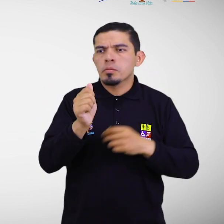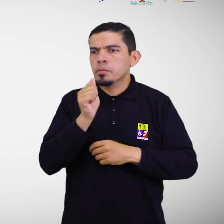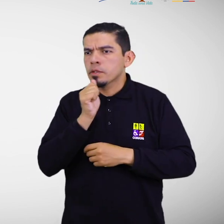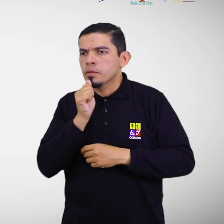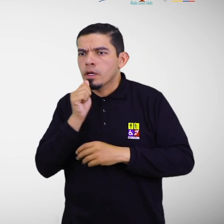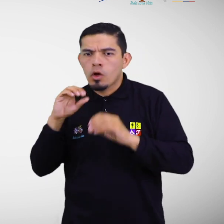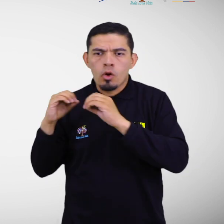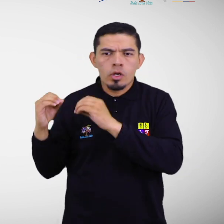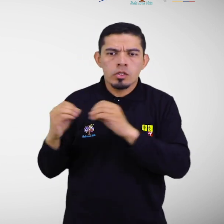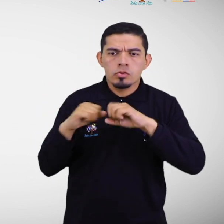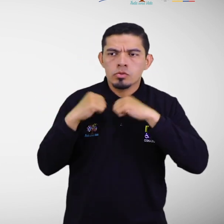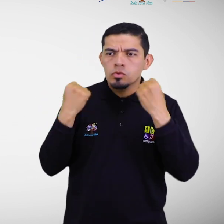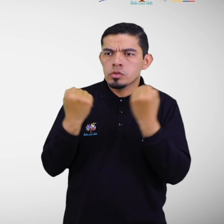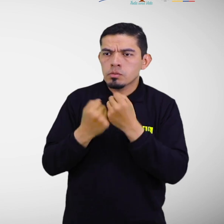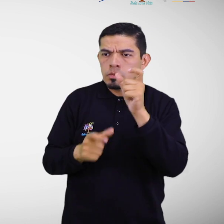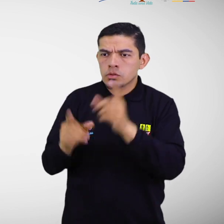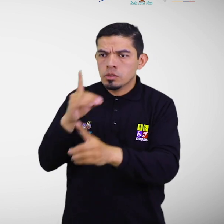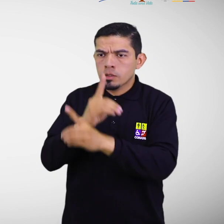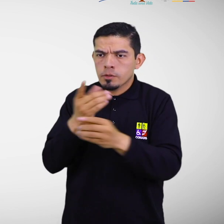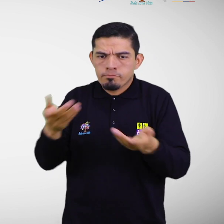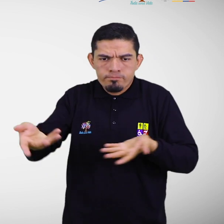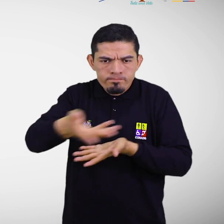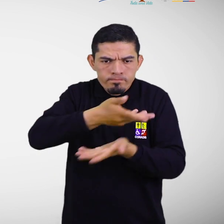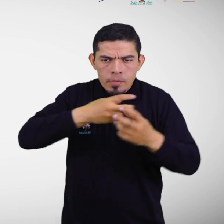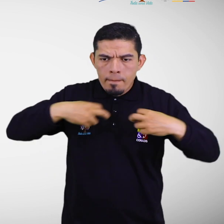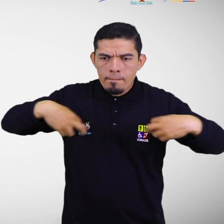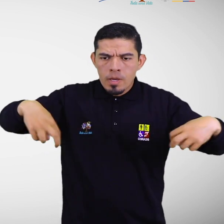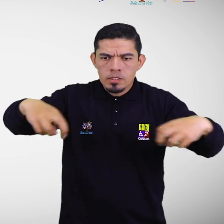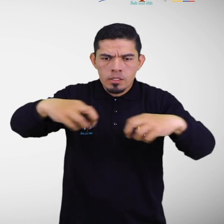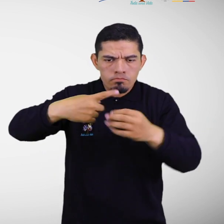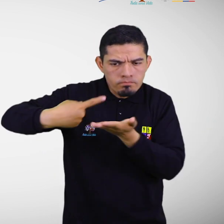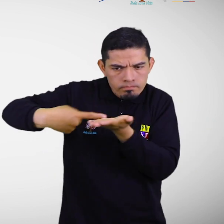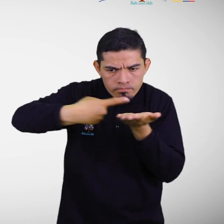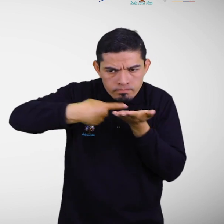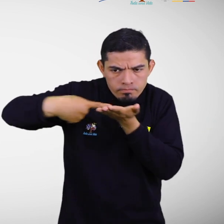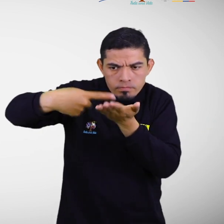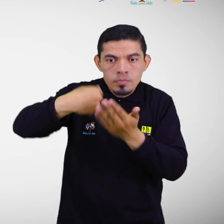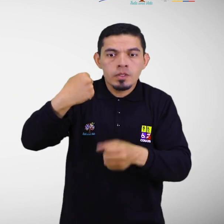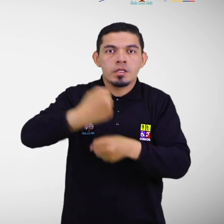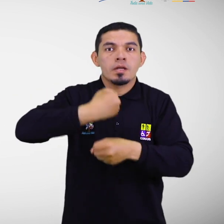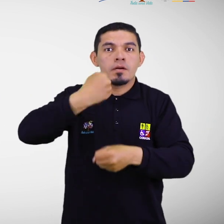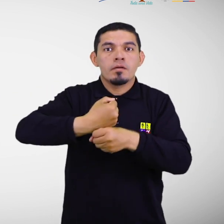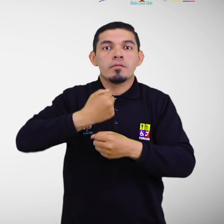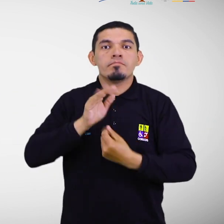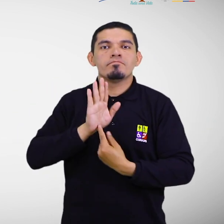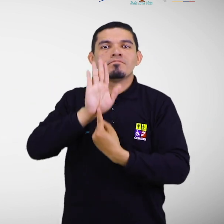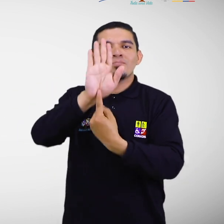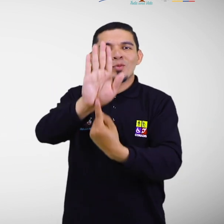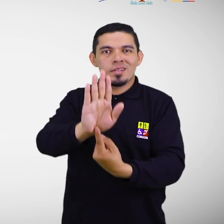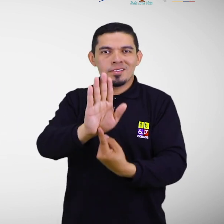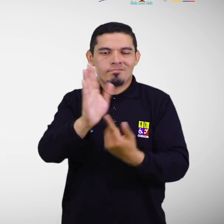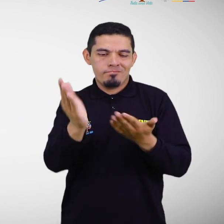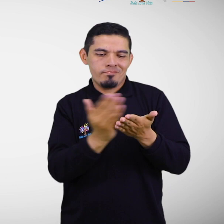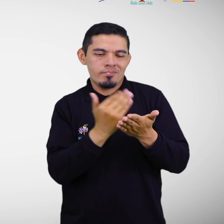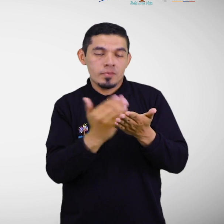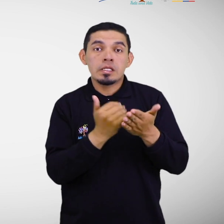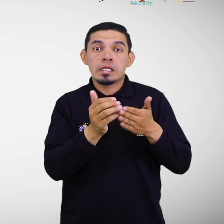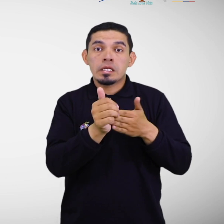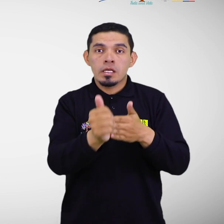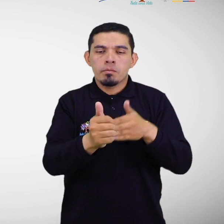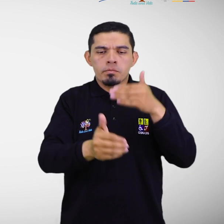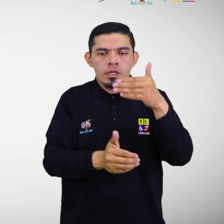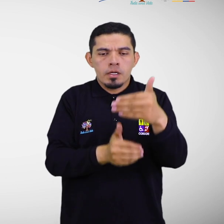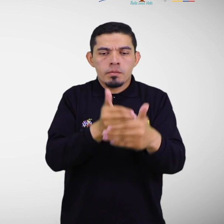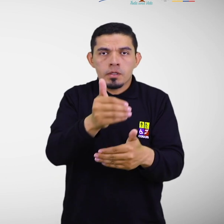organizaciones sociales de personas con y sin discapacidad. Es así como en la presente guía se establecen los procesos y